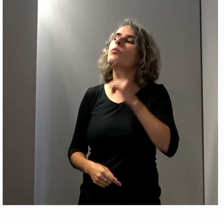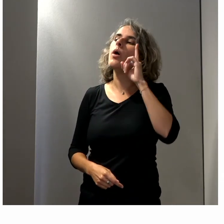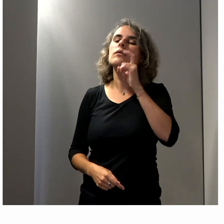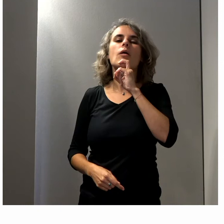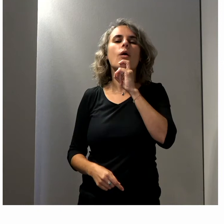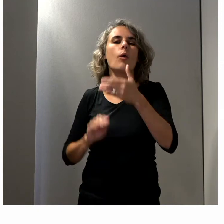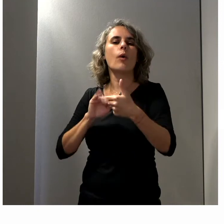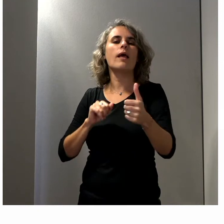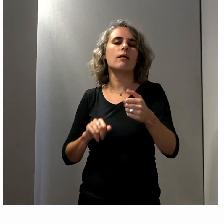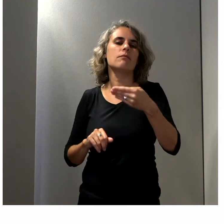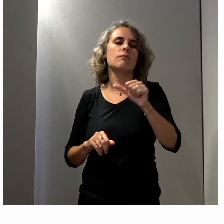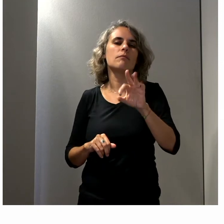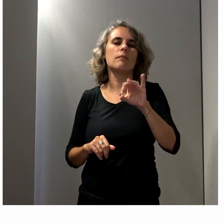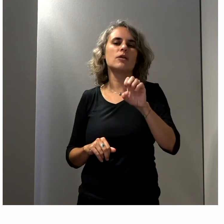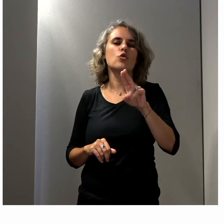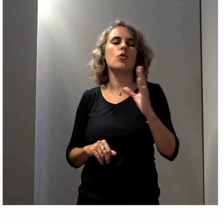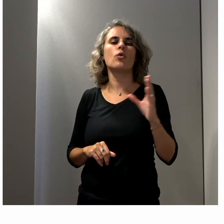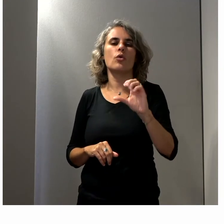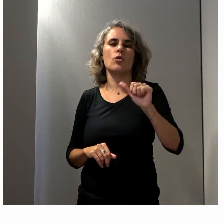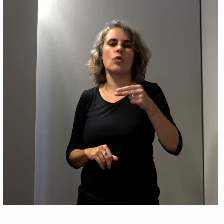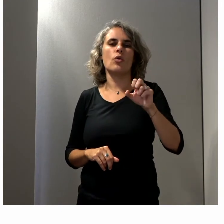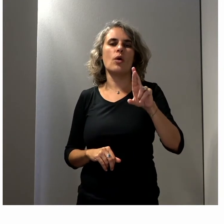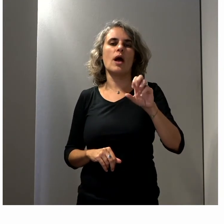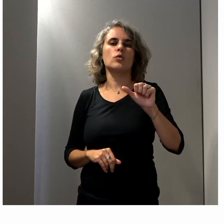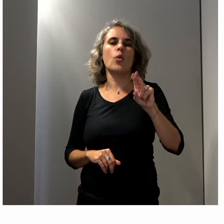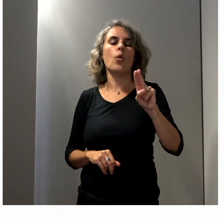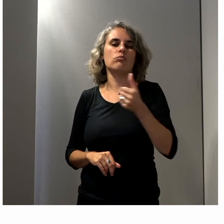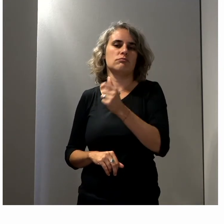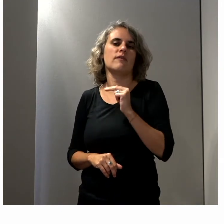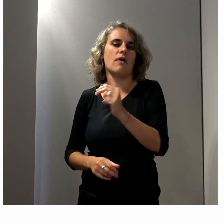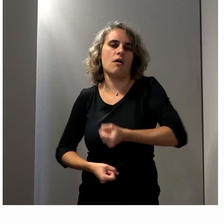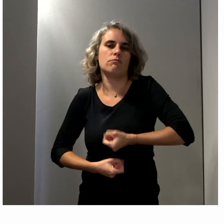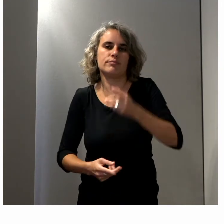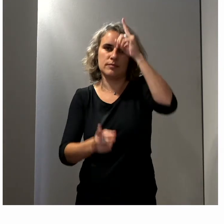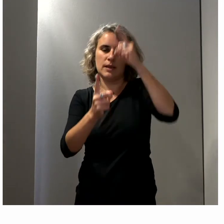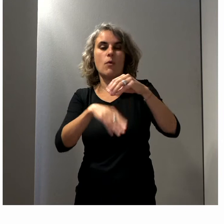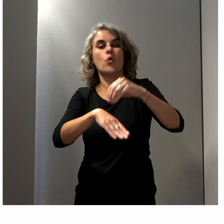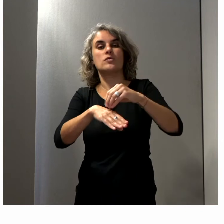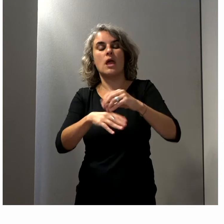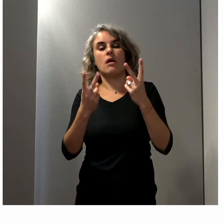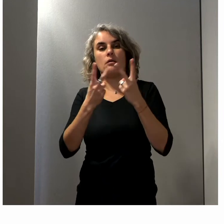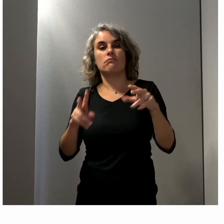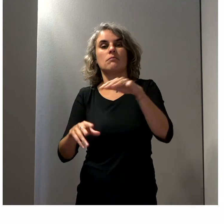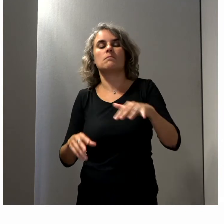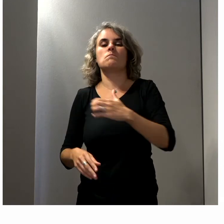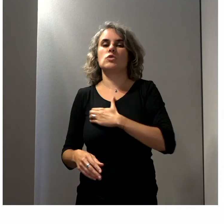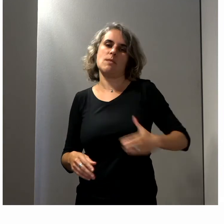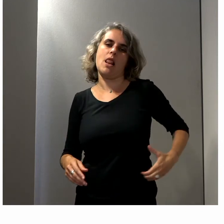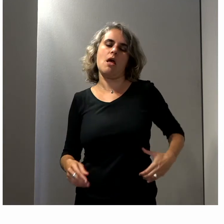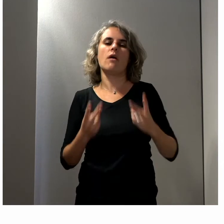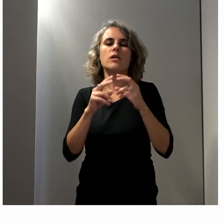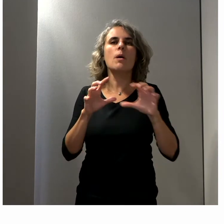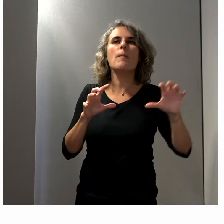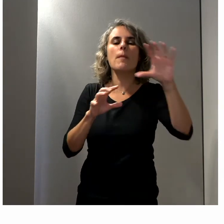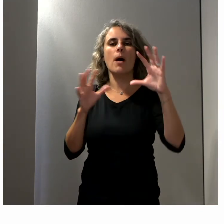va prendre la parole maintenant, va nous parler, lui, d'un conseil municipal, d'un conseil métropolitain qui est communautaire mais